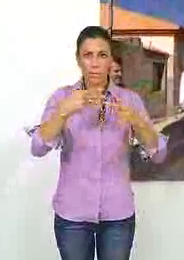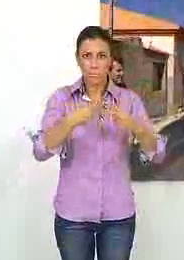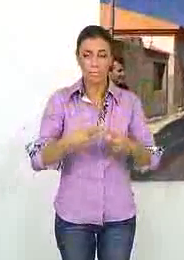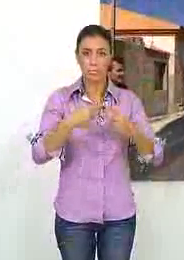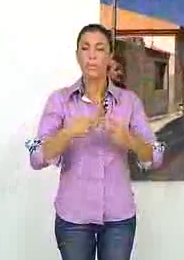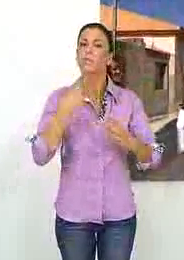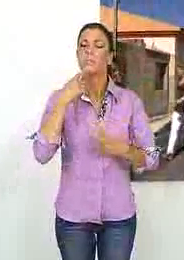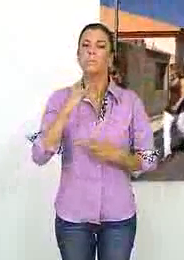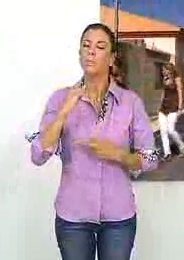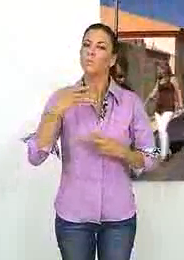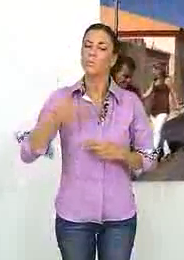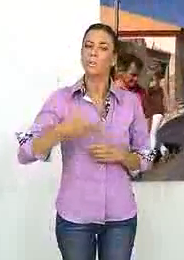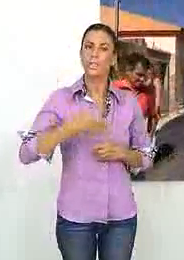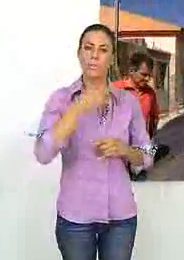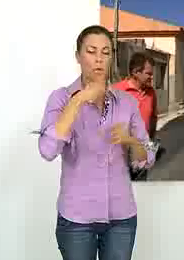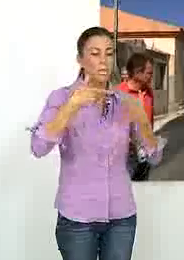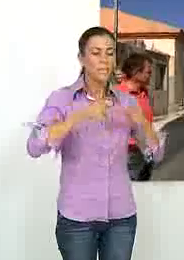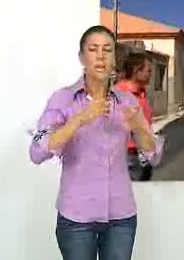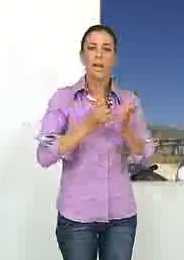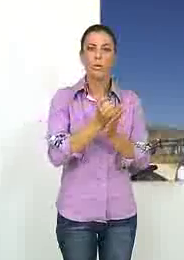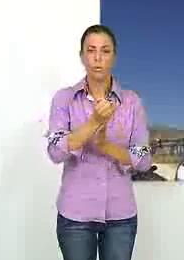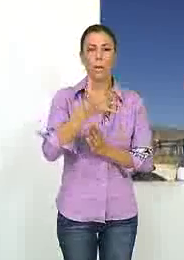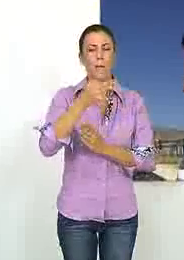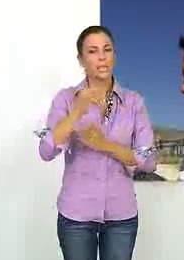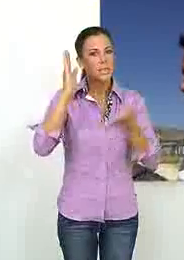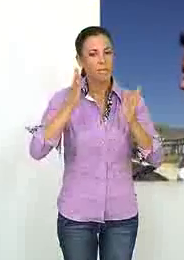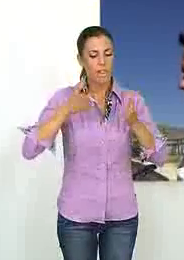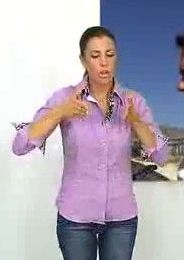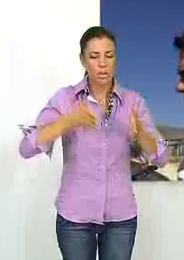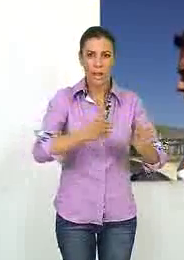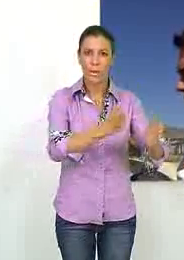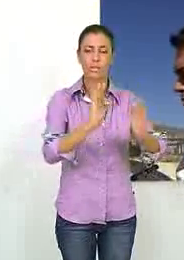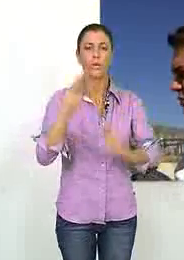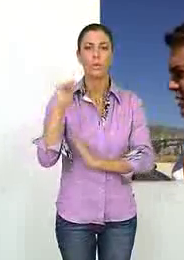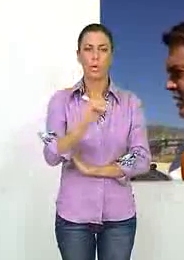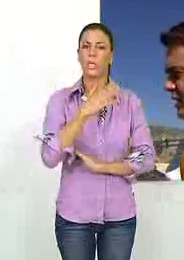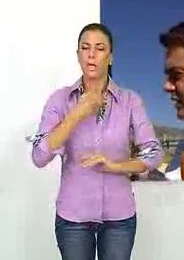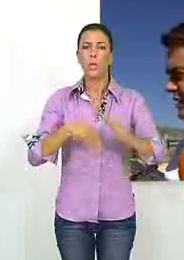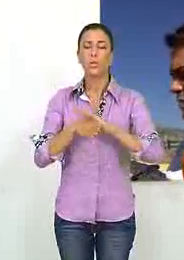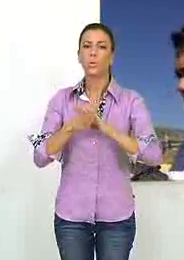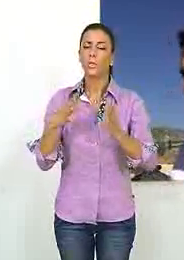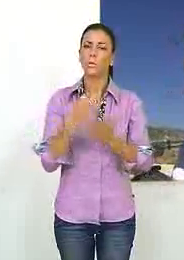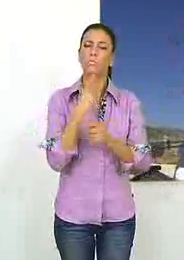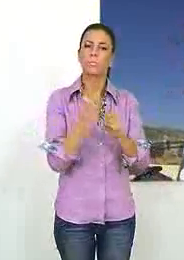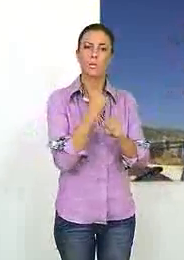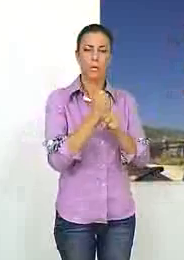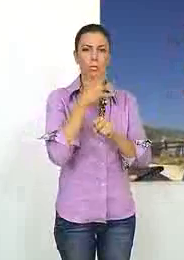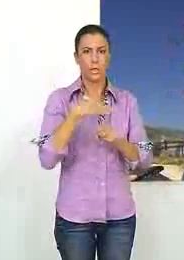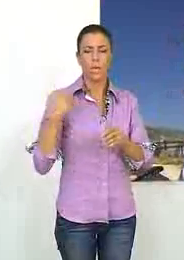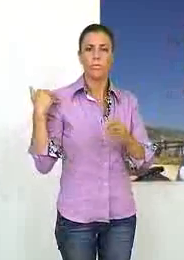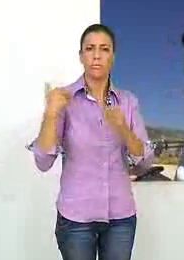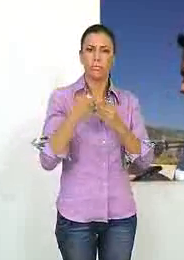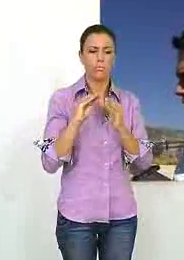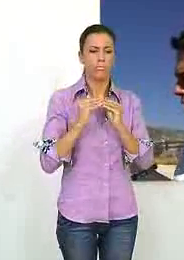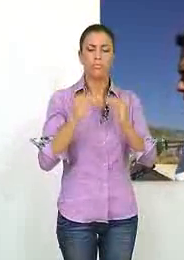edil resaltó el impulso dado al sector de la agricultura con la intervención en caminos rurales y apostó por continuar el trabajo que se realiza